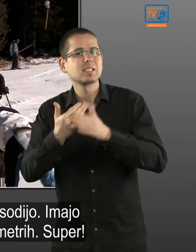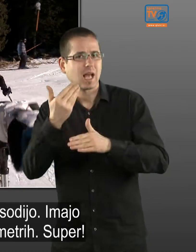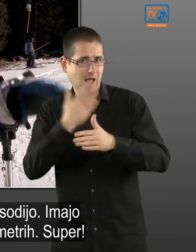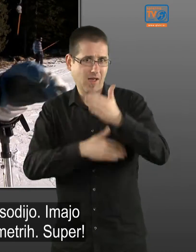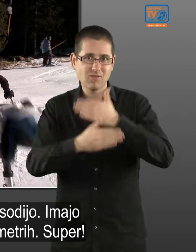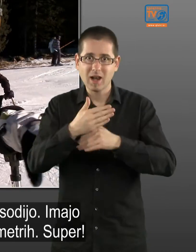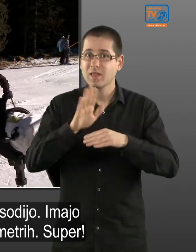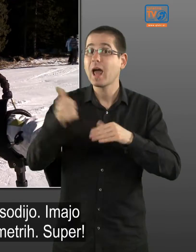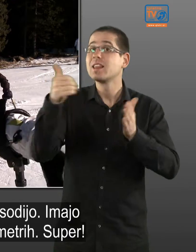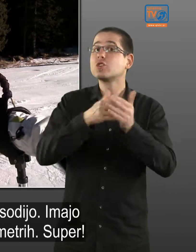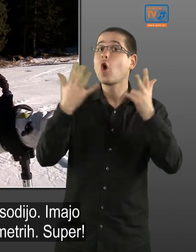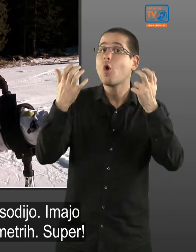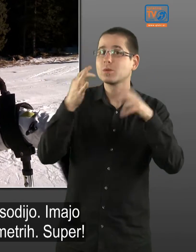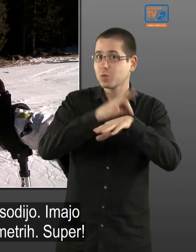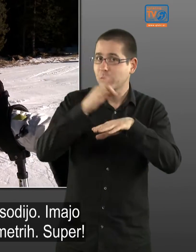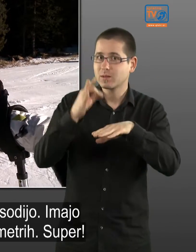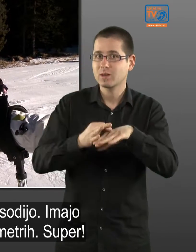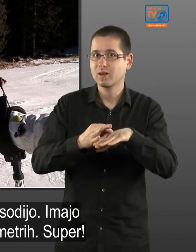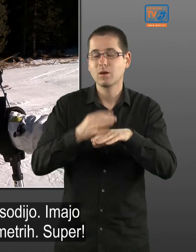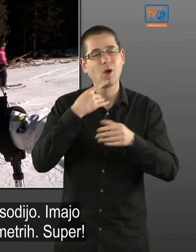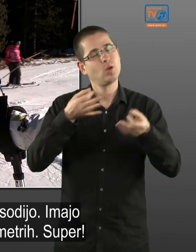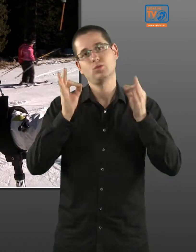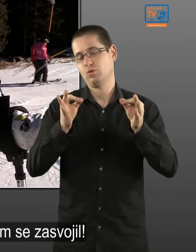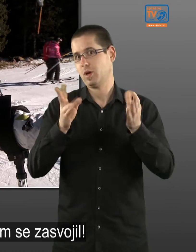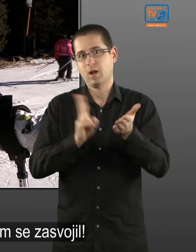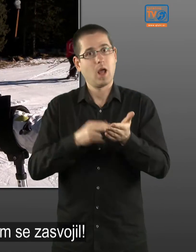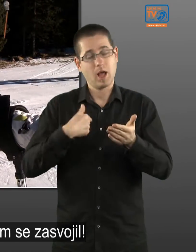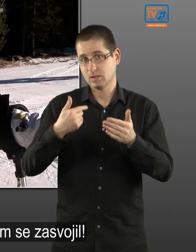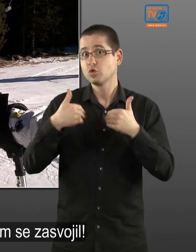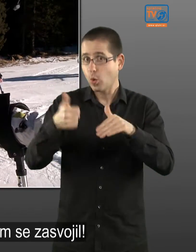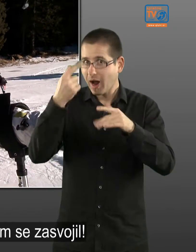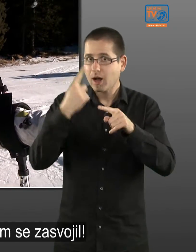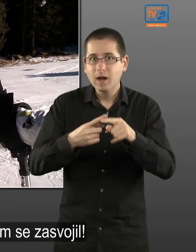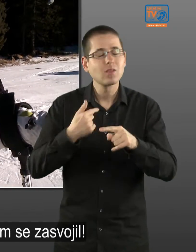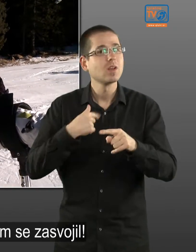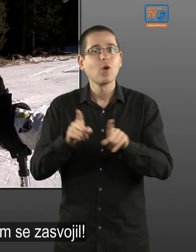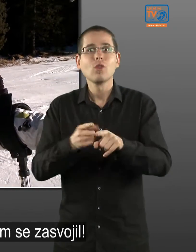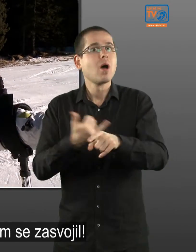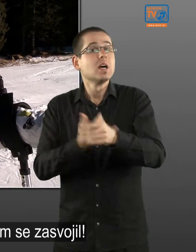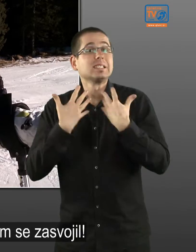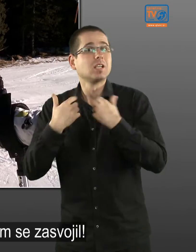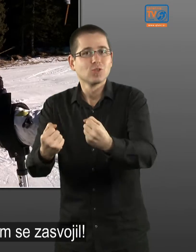1800 metrih. Super, mislim, jaz sem šel enkrat in sem se zasvojil.